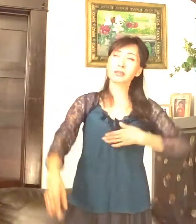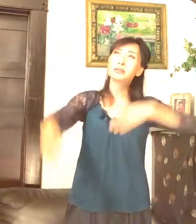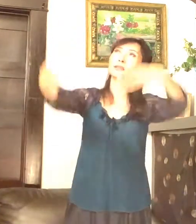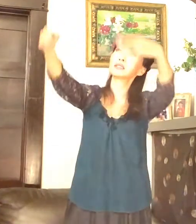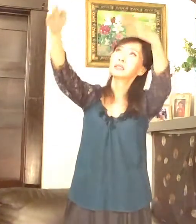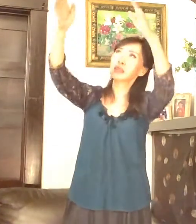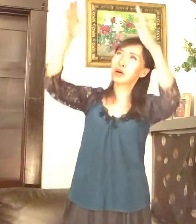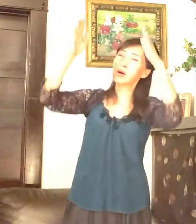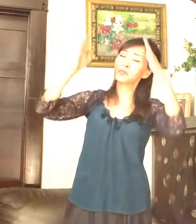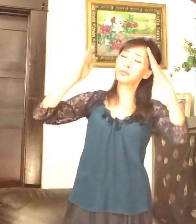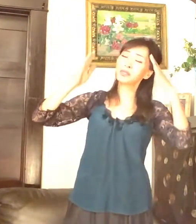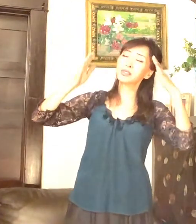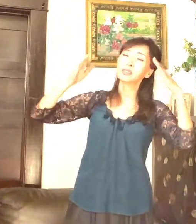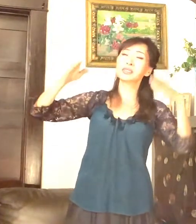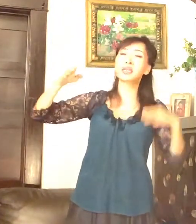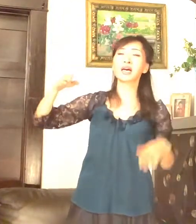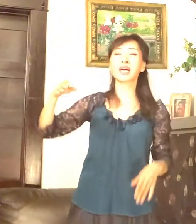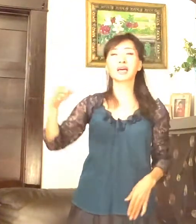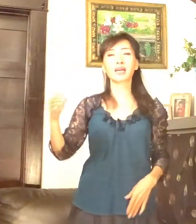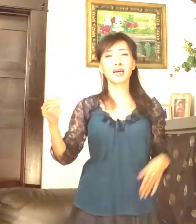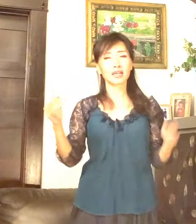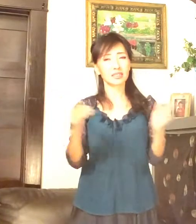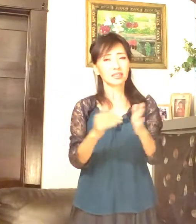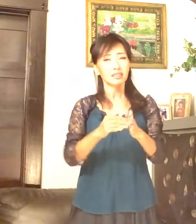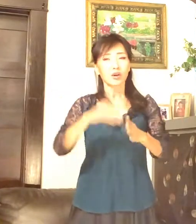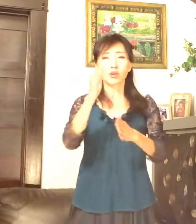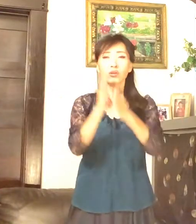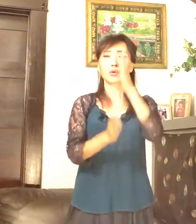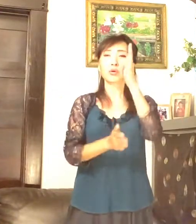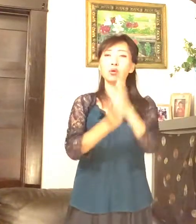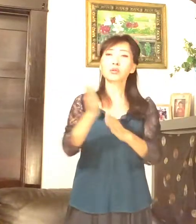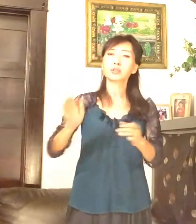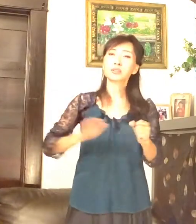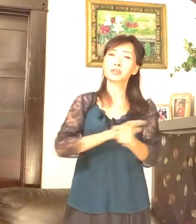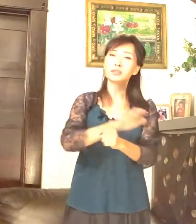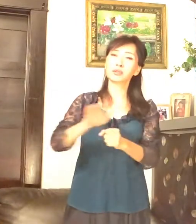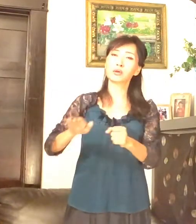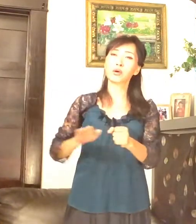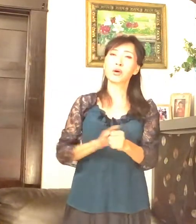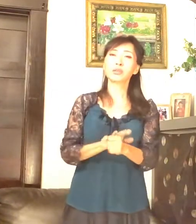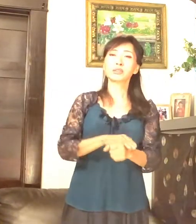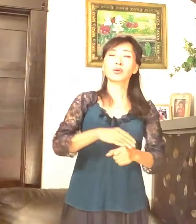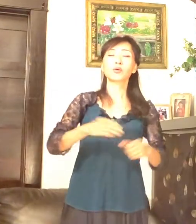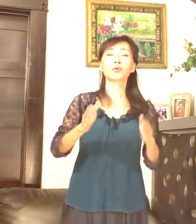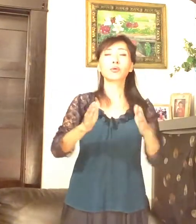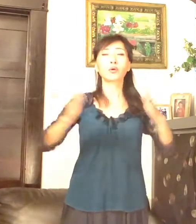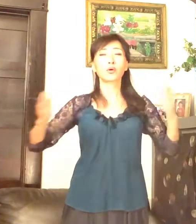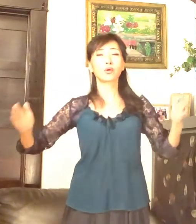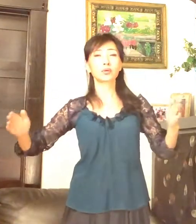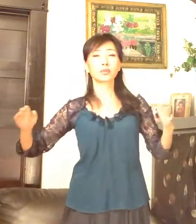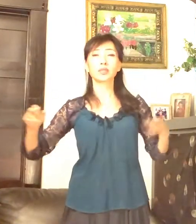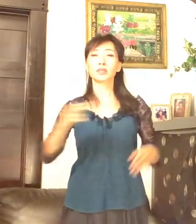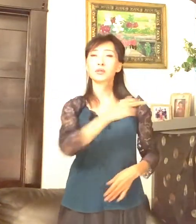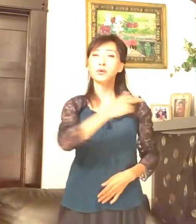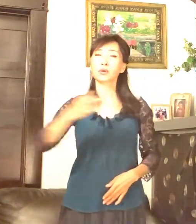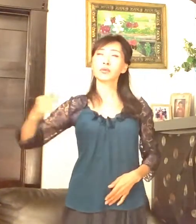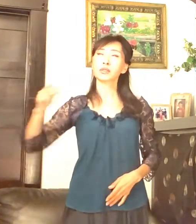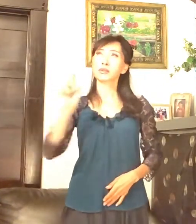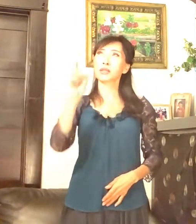끝없는 사랑 넓고 크고 높고 깊은 날